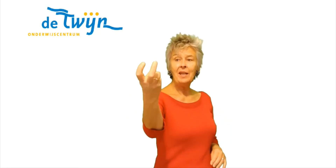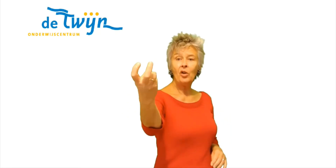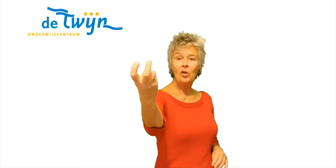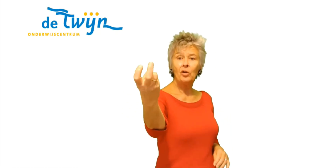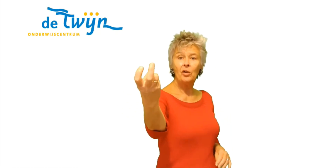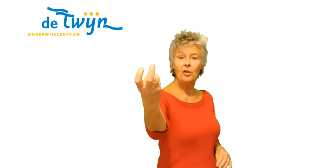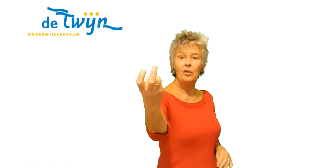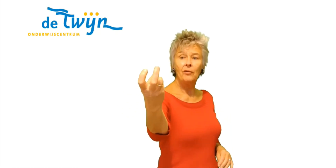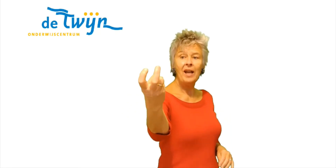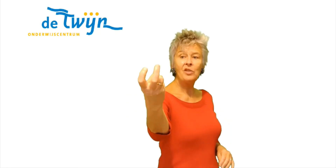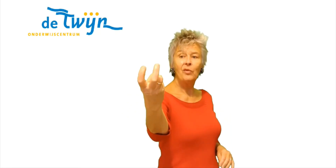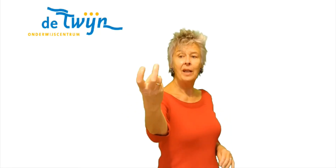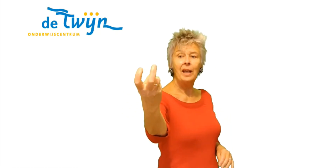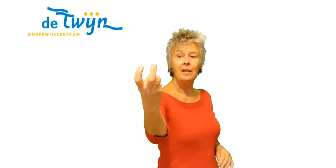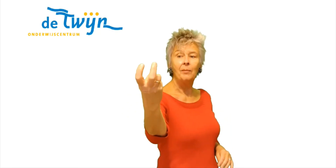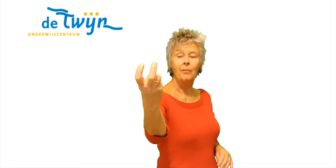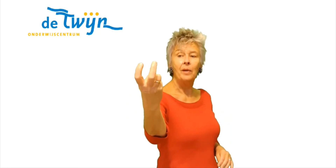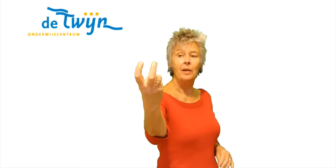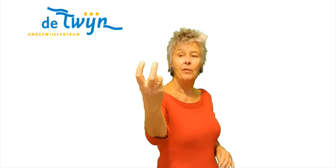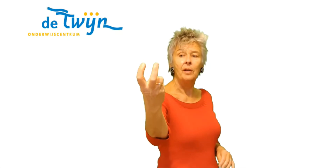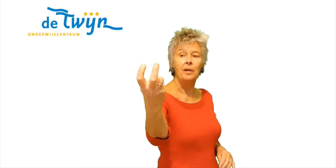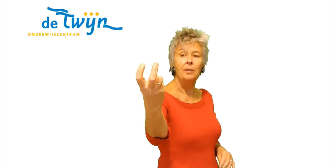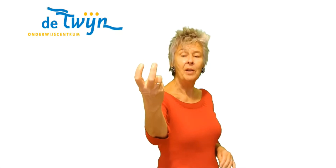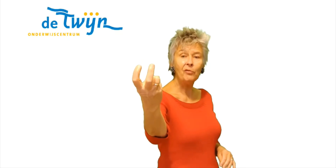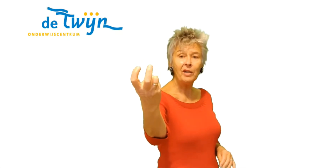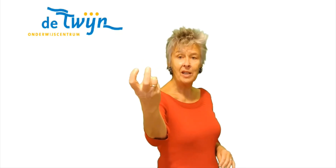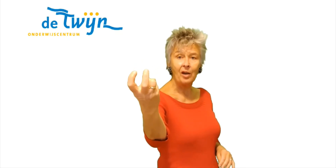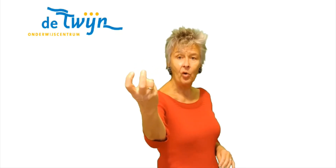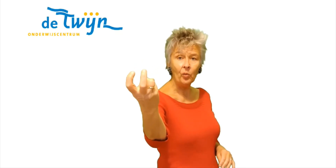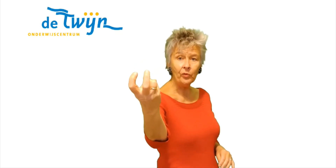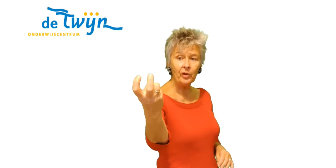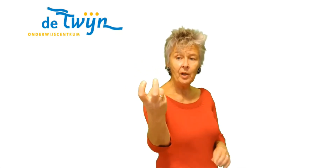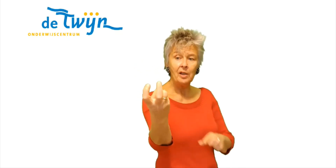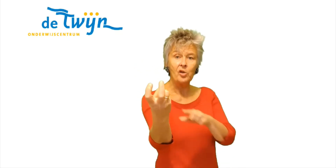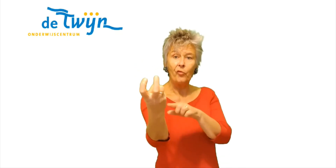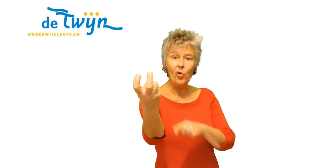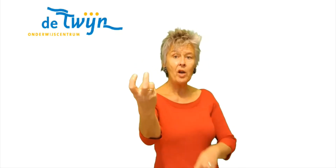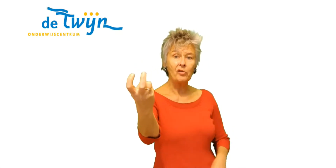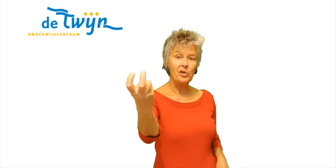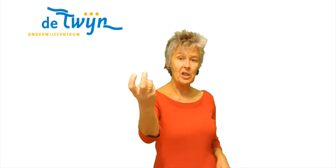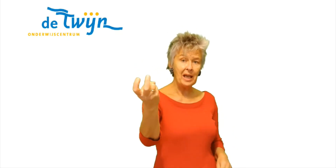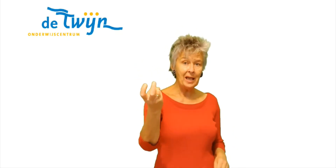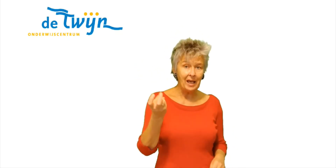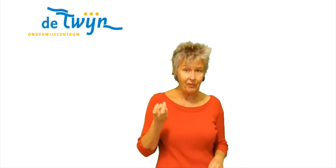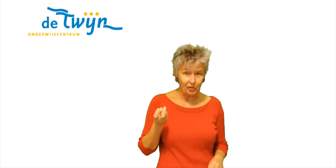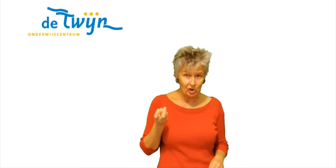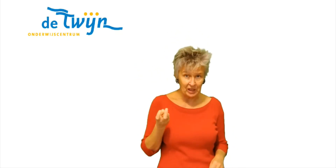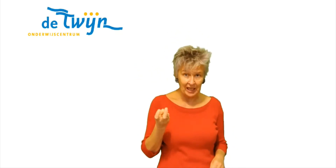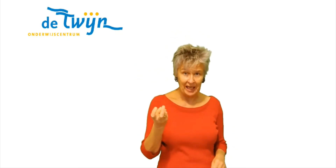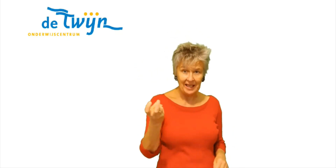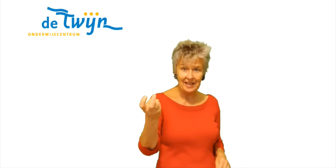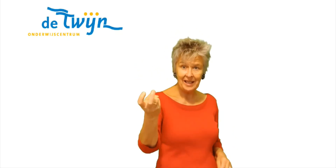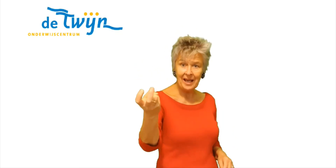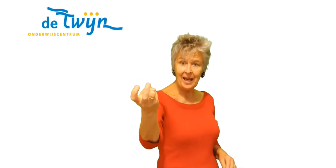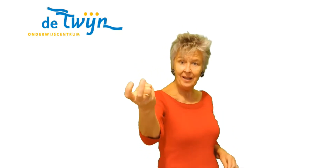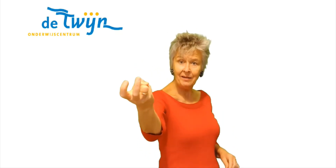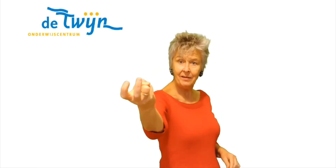De wijsvinger en de middelvinger Zijn gekropt Dat is de voorkant van de sneeuwt Ik wil sleetje rijden